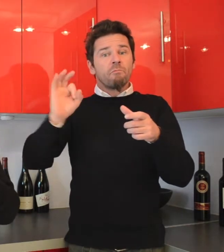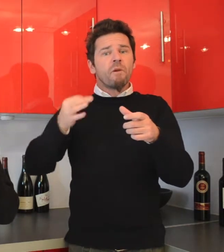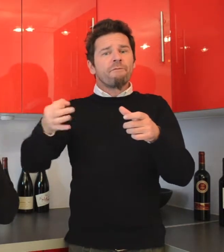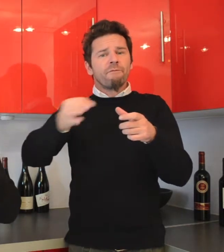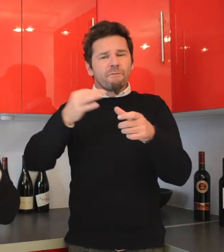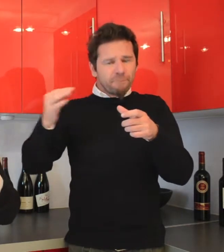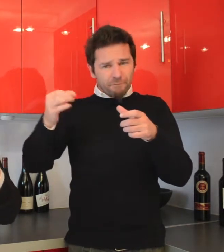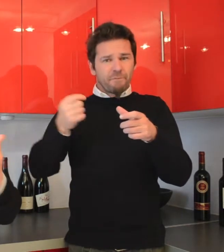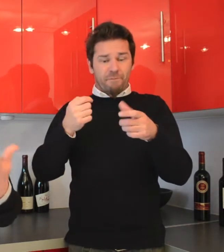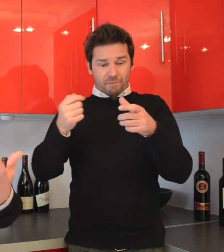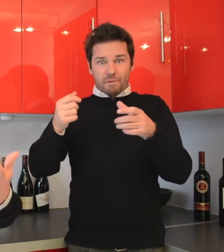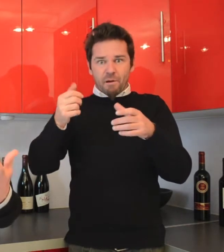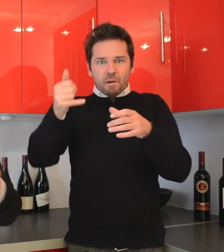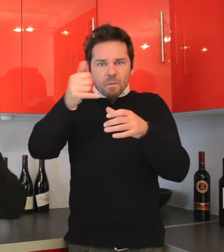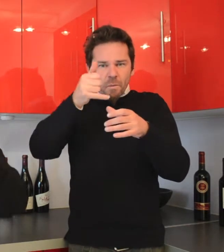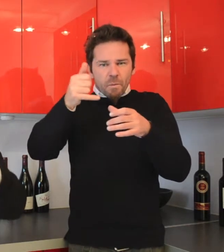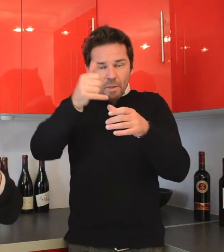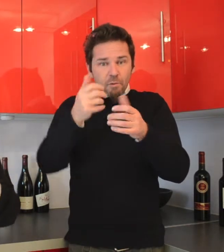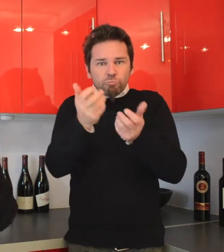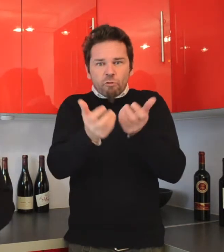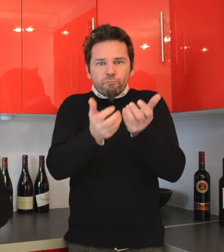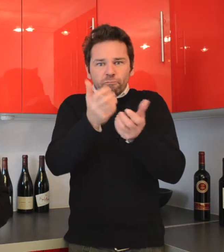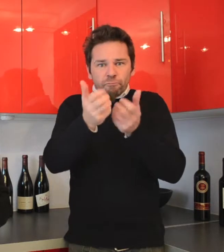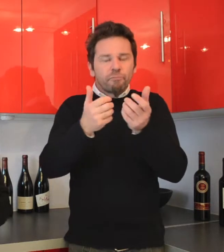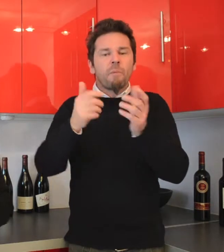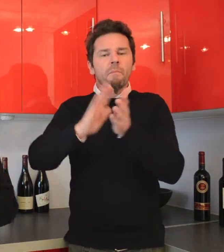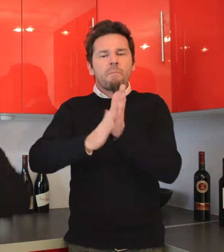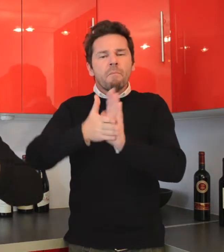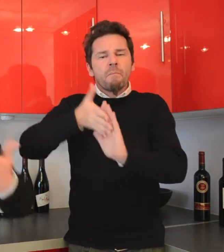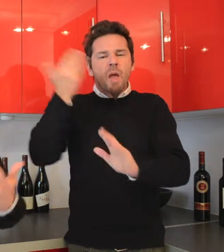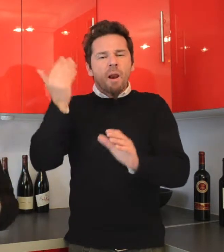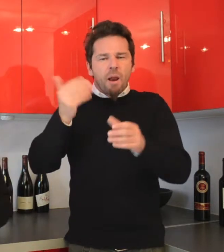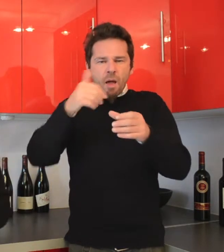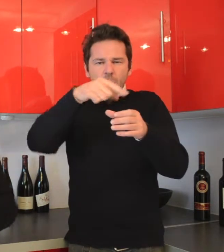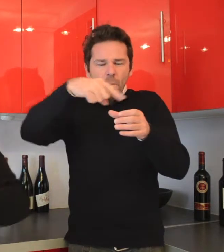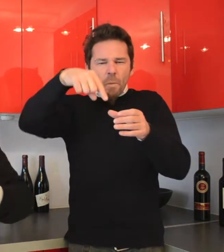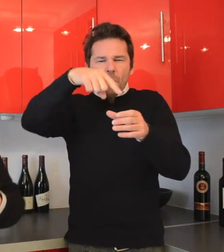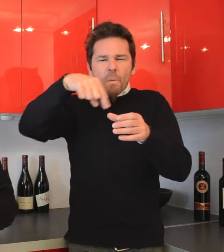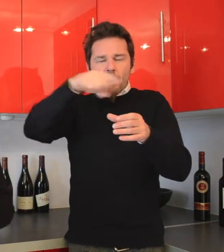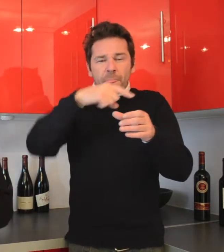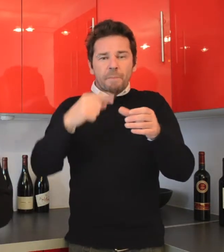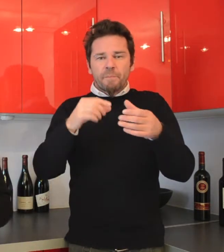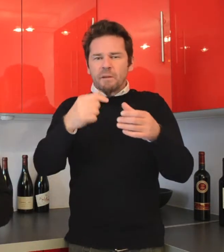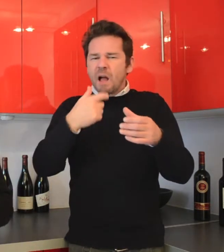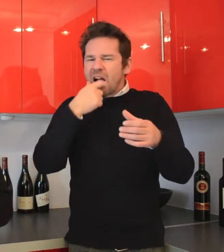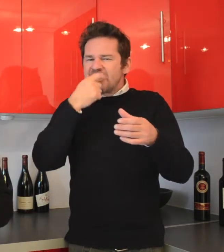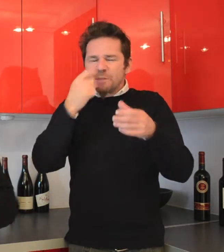chauffer un petit peu, mettre du miel. Et là, la fraîcheur, le côté citronné, la